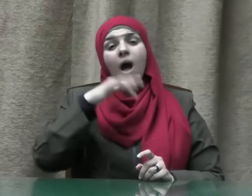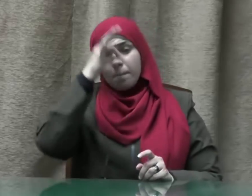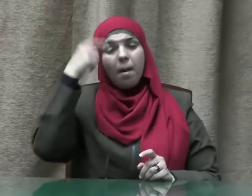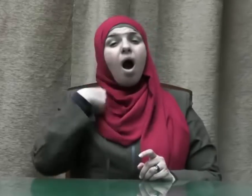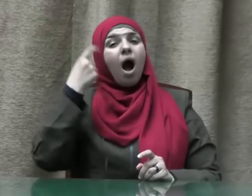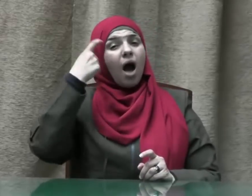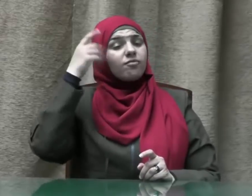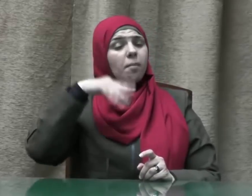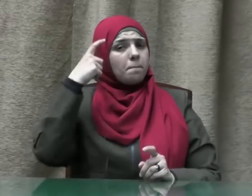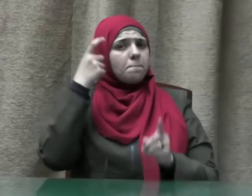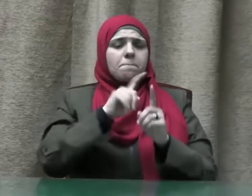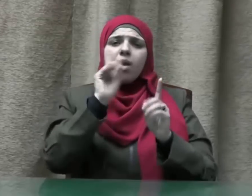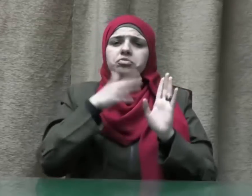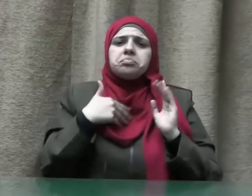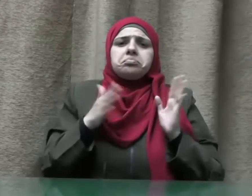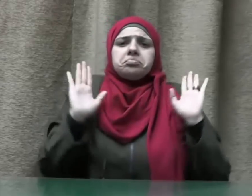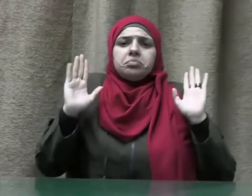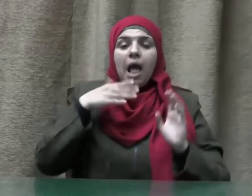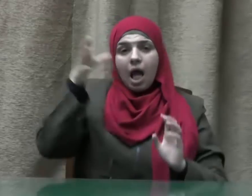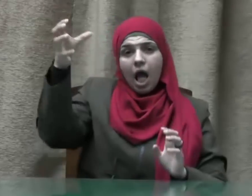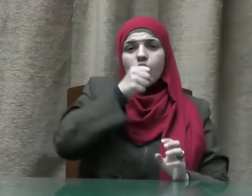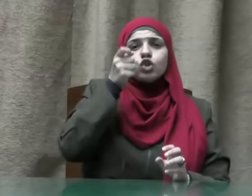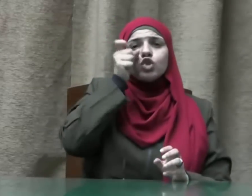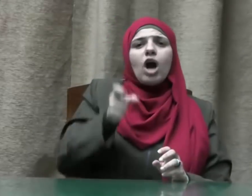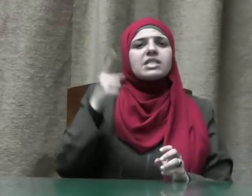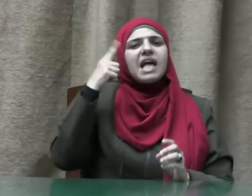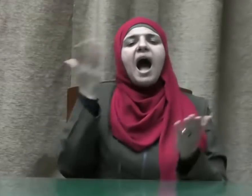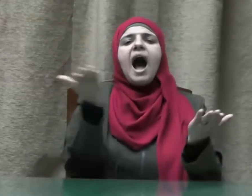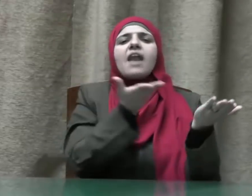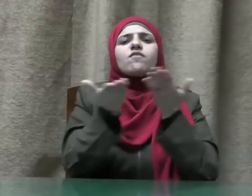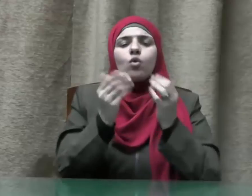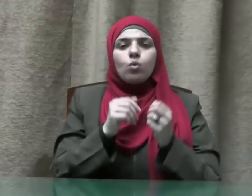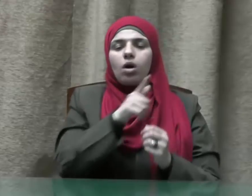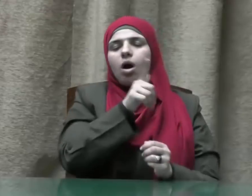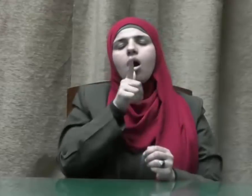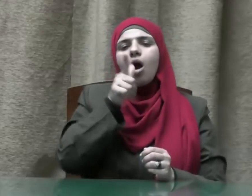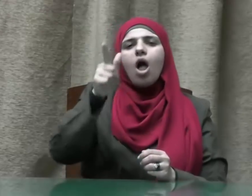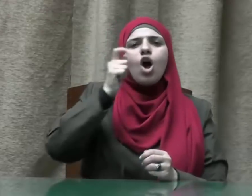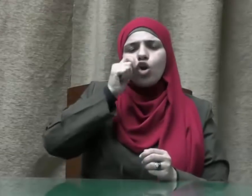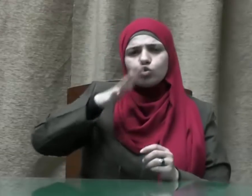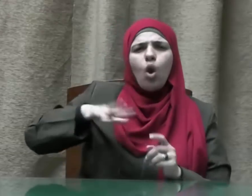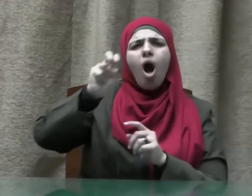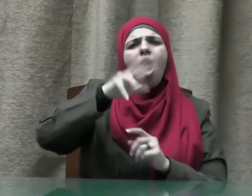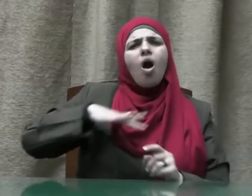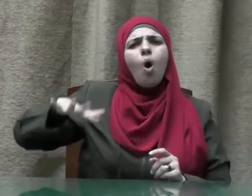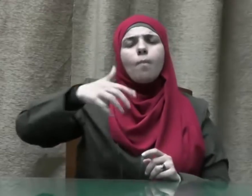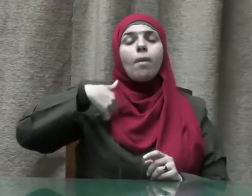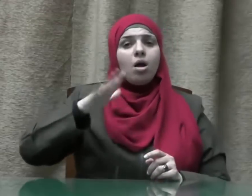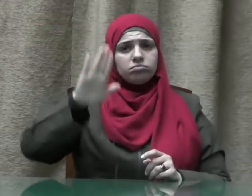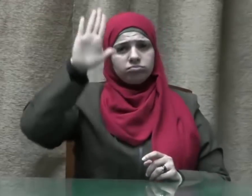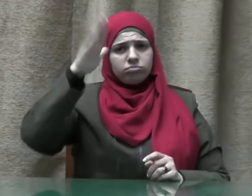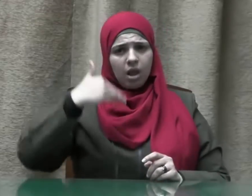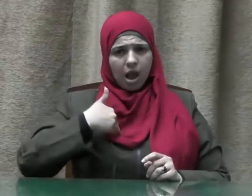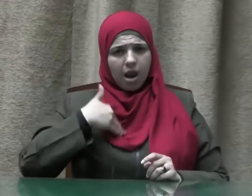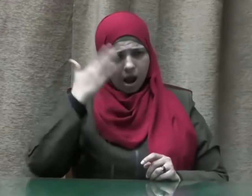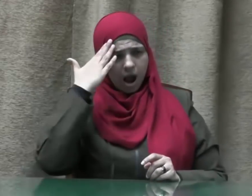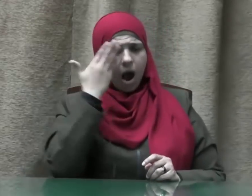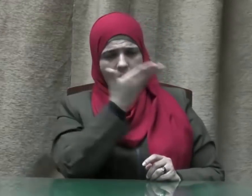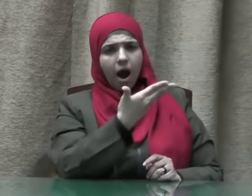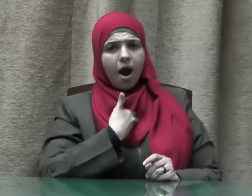فأتي بمن يعرفك فقال رجل من القوم أنا أعرفه فقال بأي